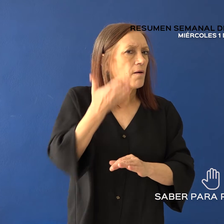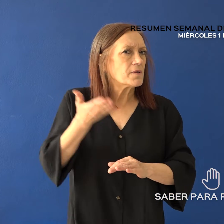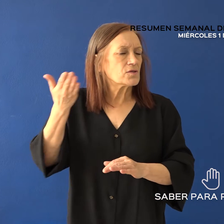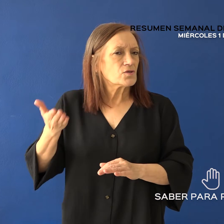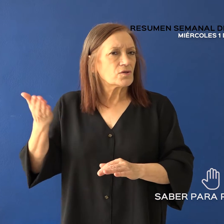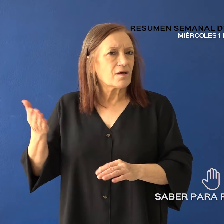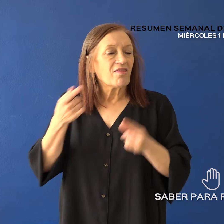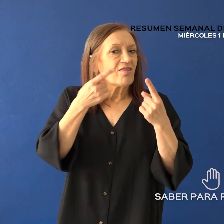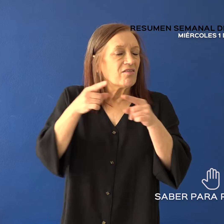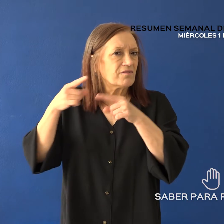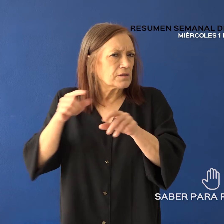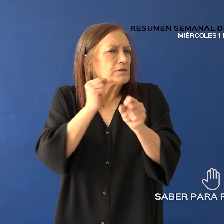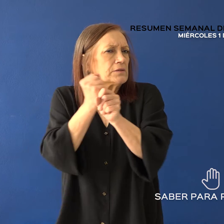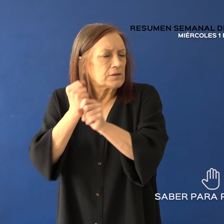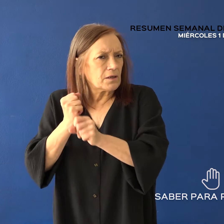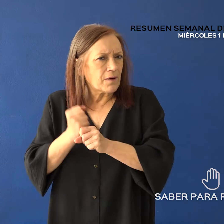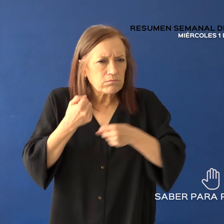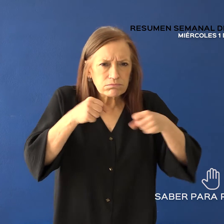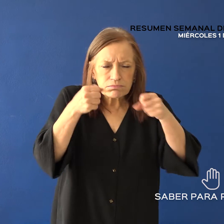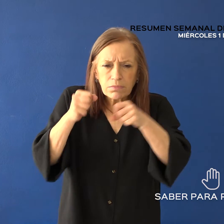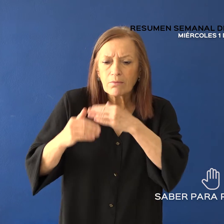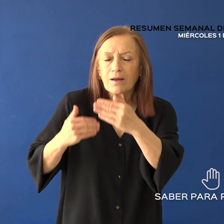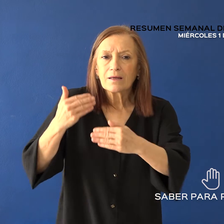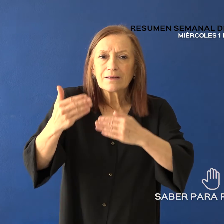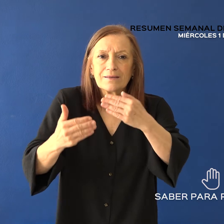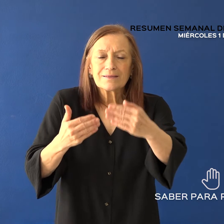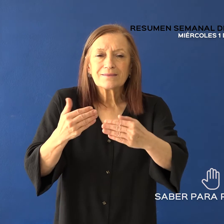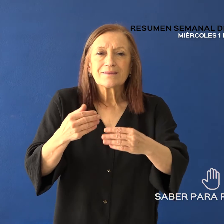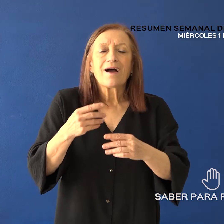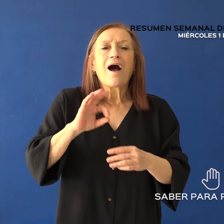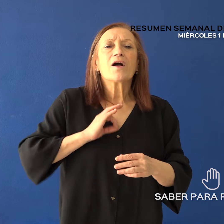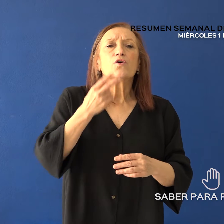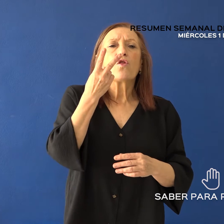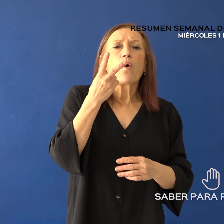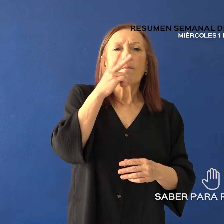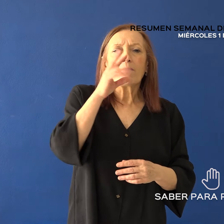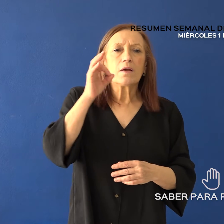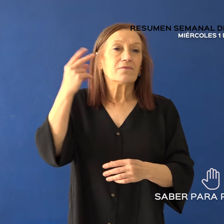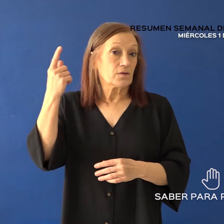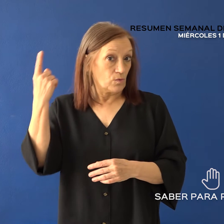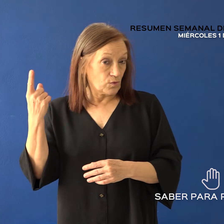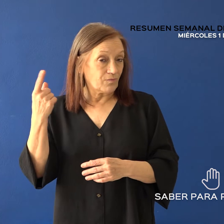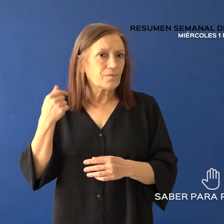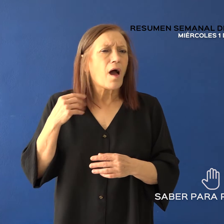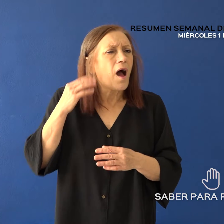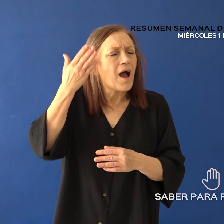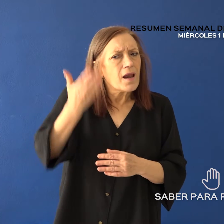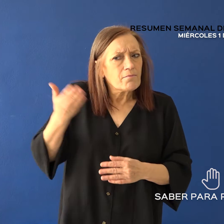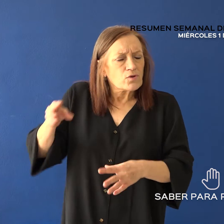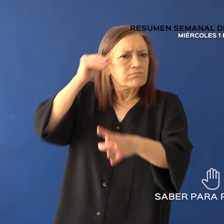las acciones principales que llevan adelante en este 2021. La concientización sobre el test